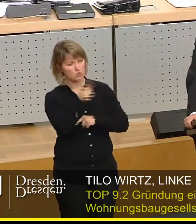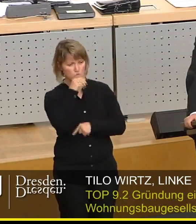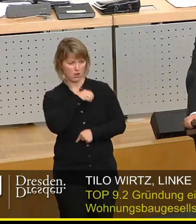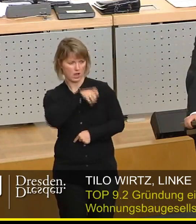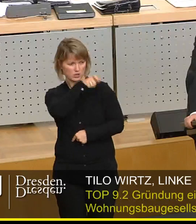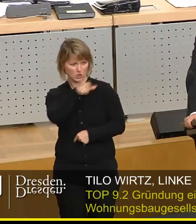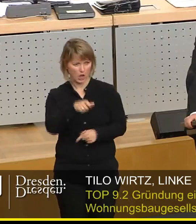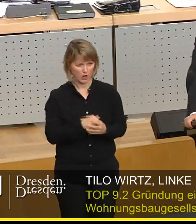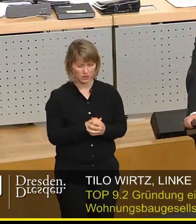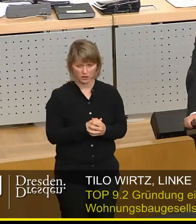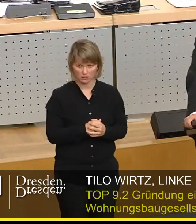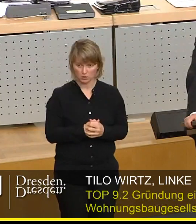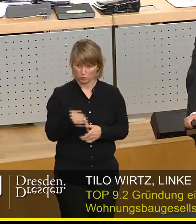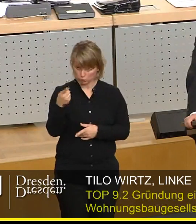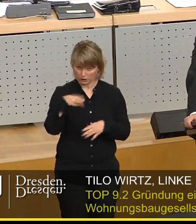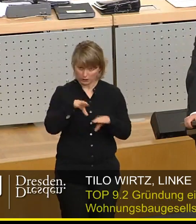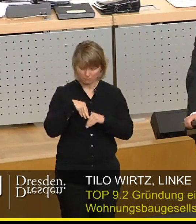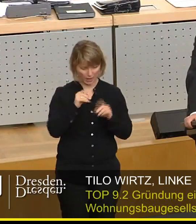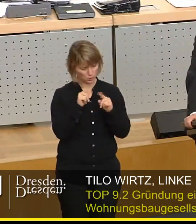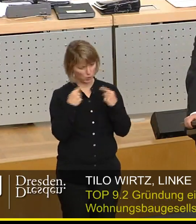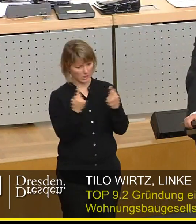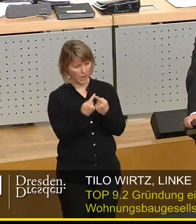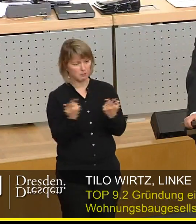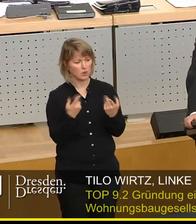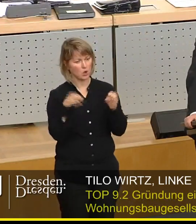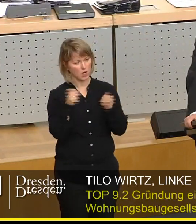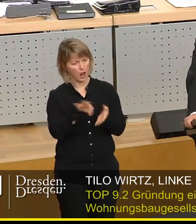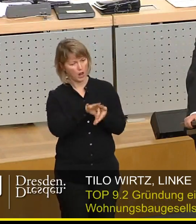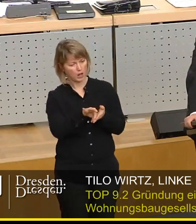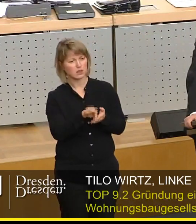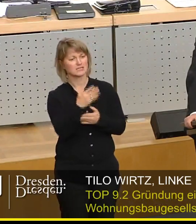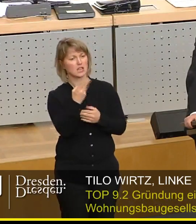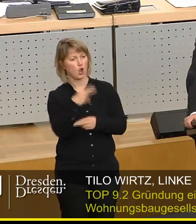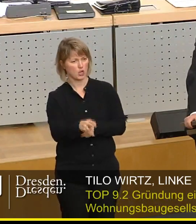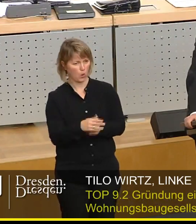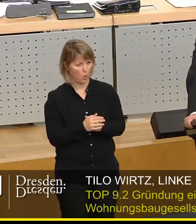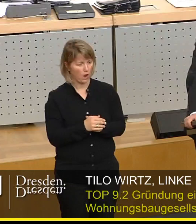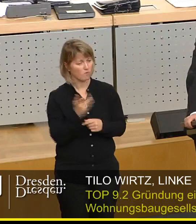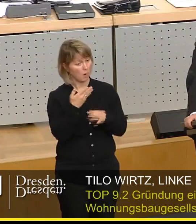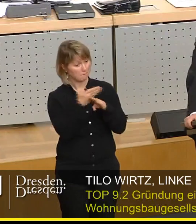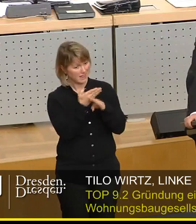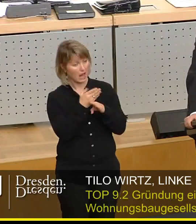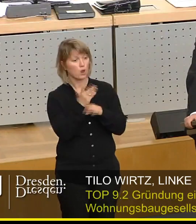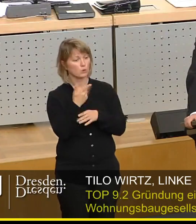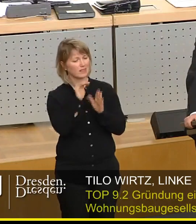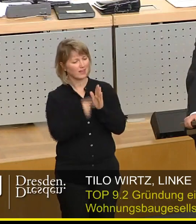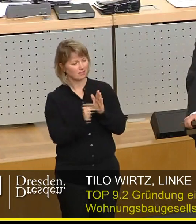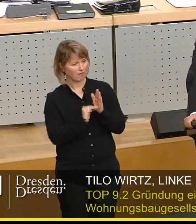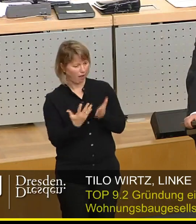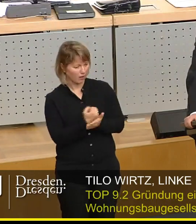wenn hier 10 Euro pro Quadratmeter kalt aufgerufen werden, die sich die mittleren und niedrigen Einkommen in Dresden immer mehr